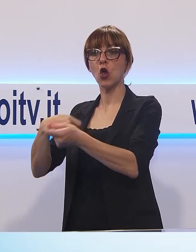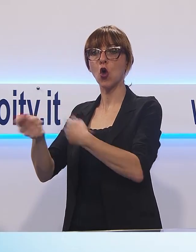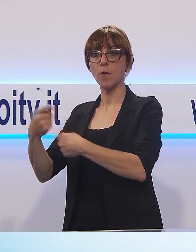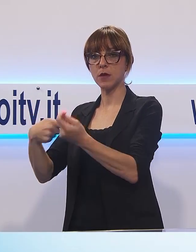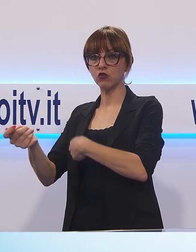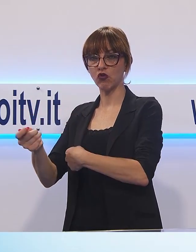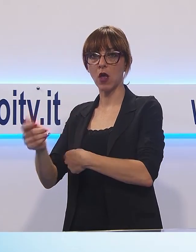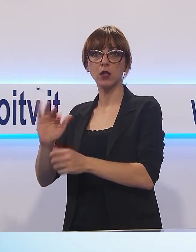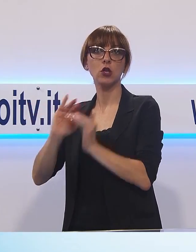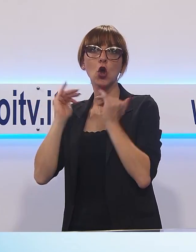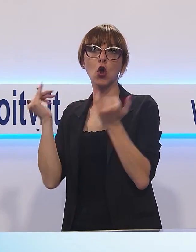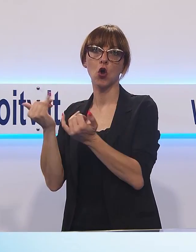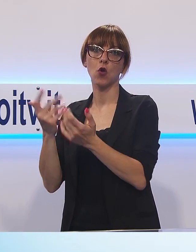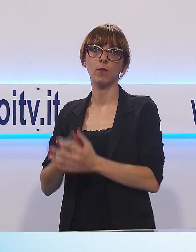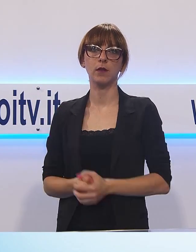'ingrosso.